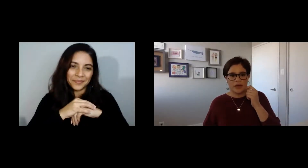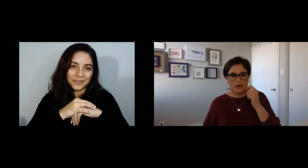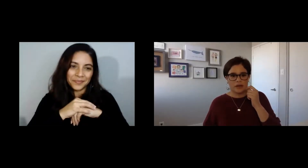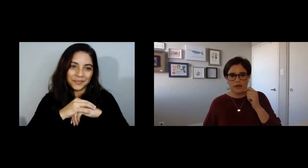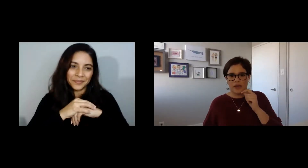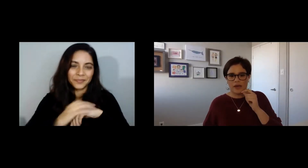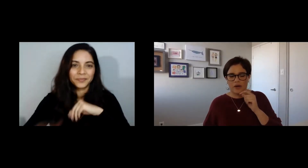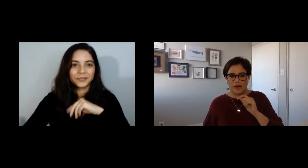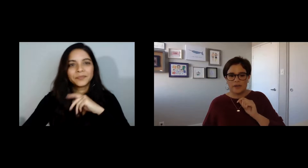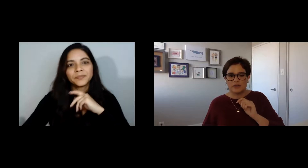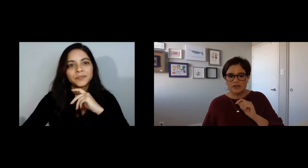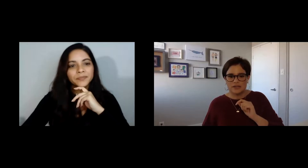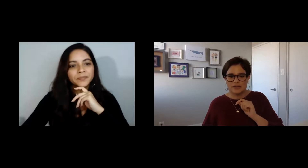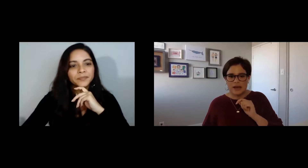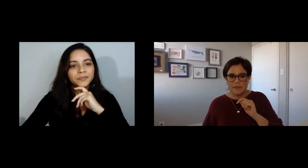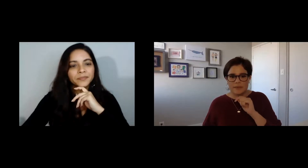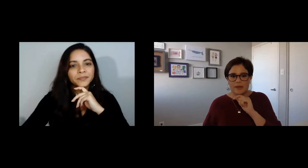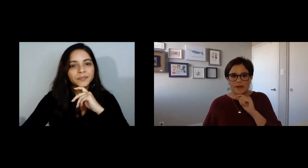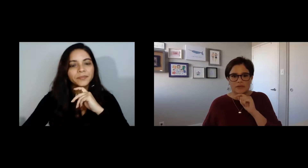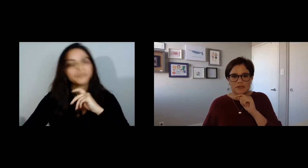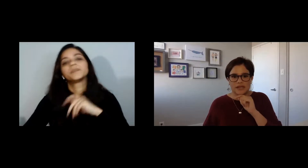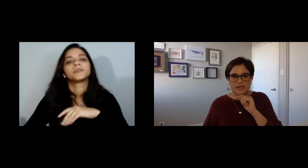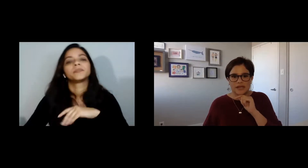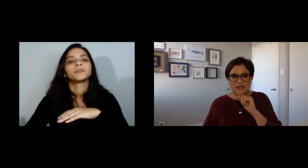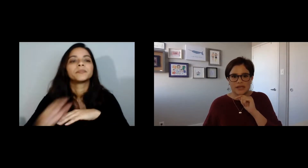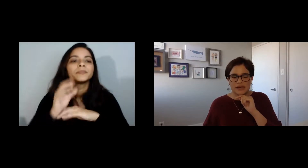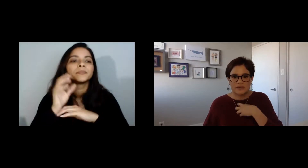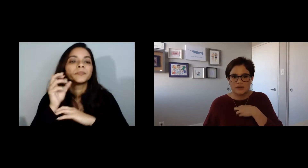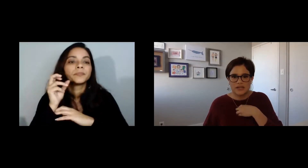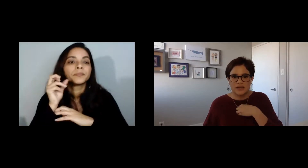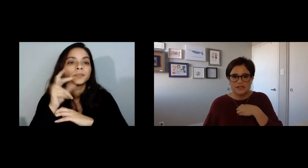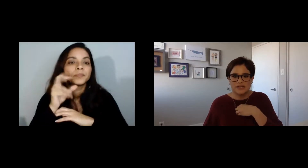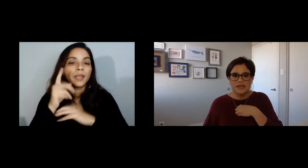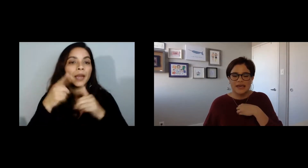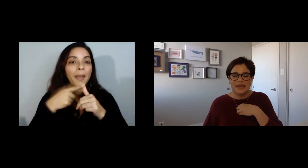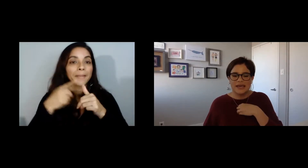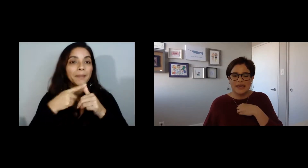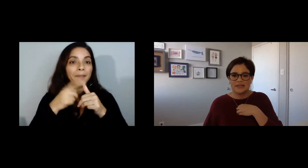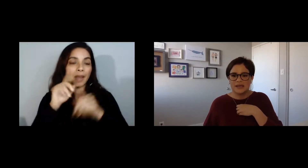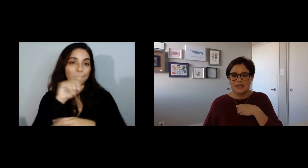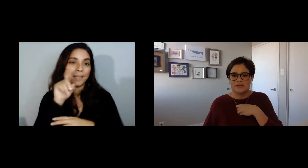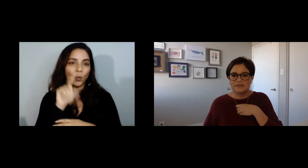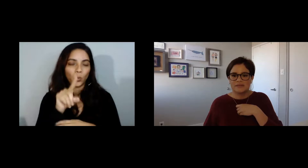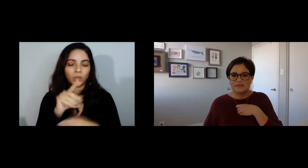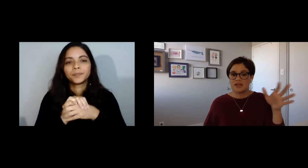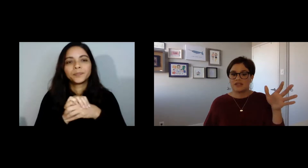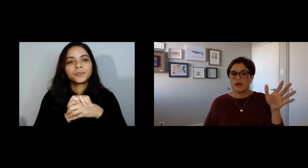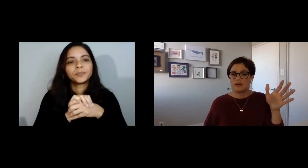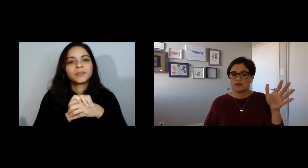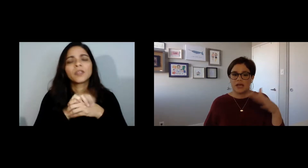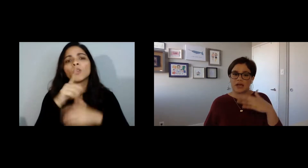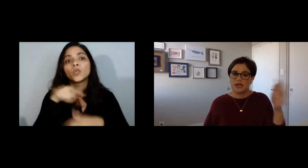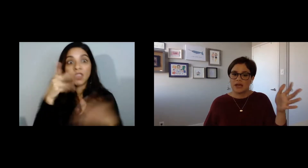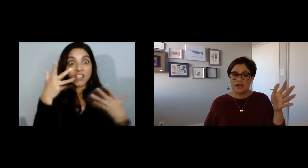bien ok entonces la primera pregunta que tenemos para ustedes es si ya se